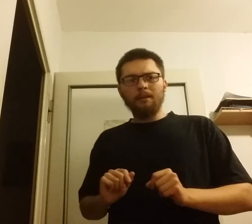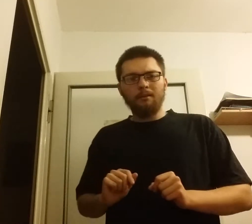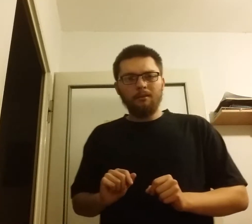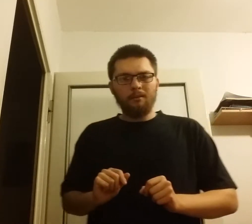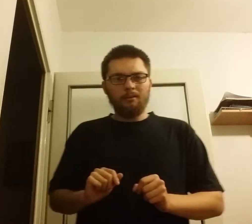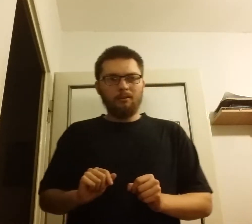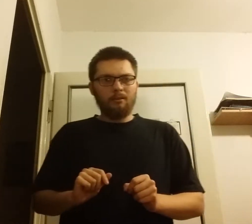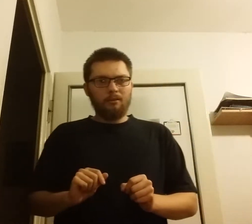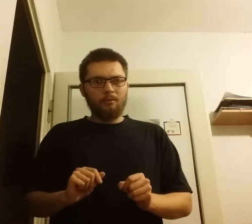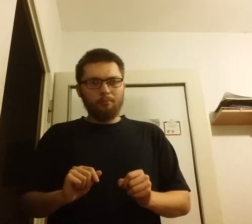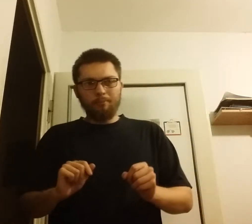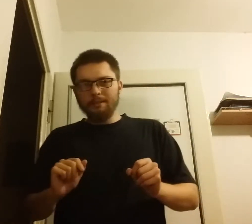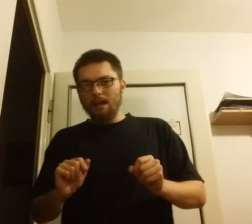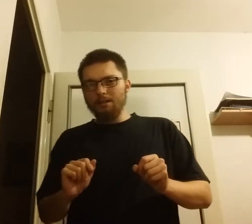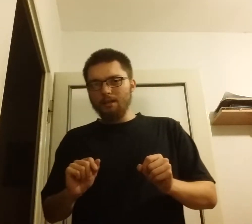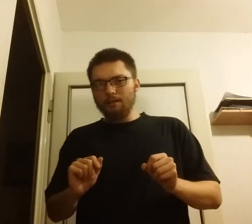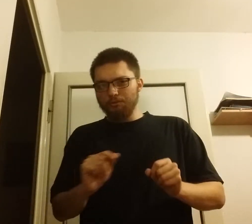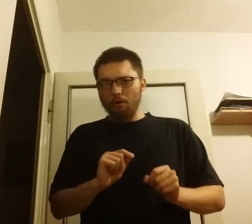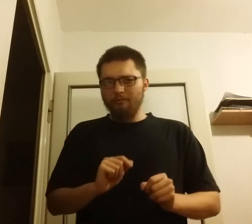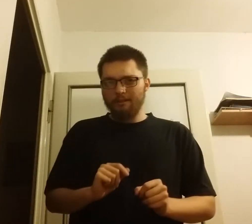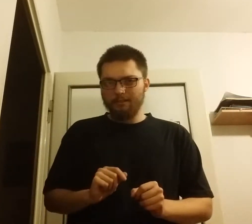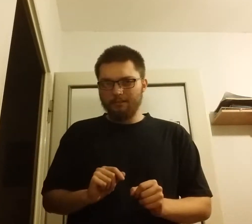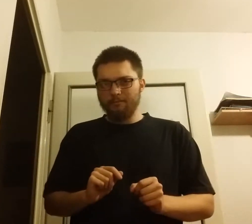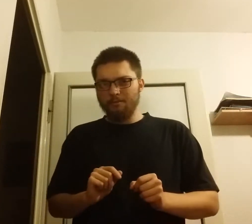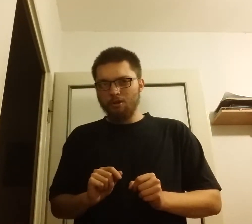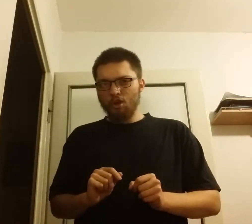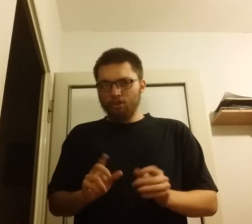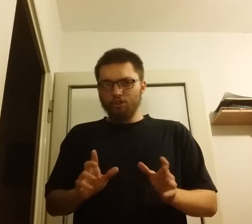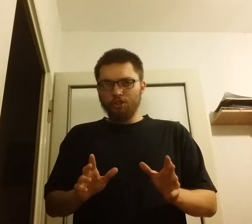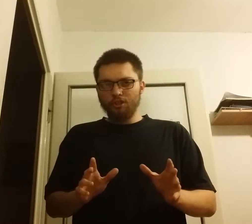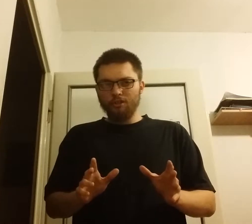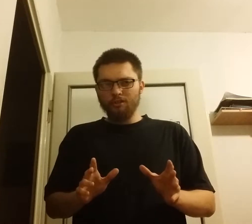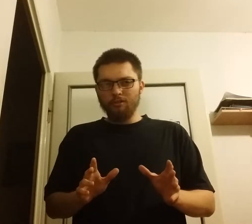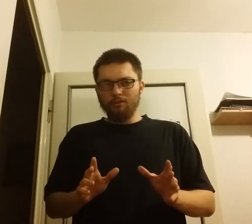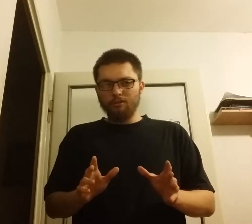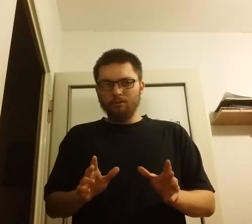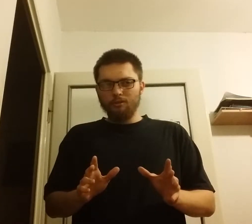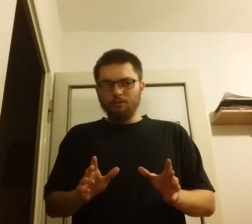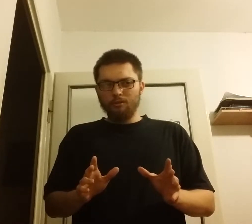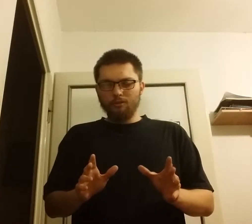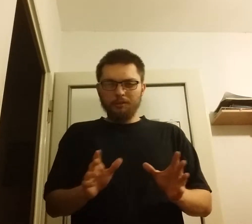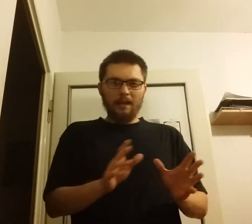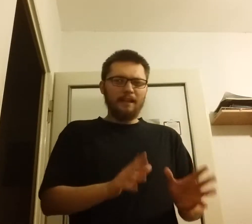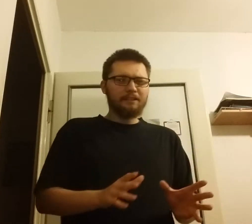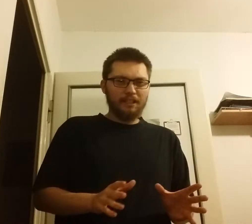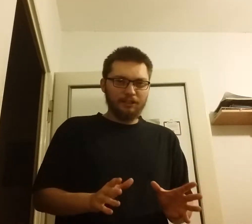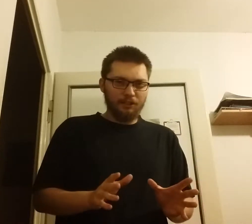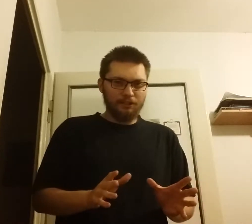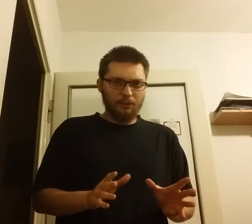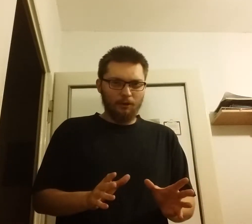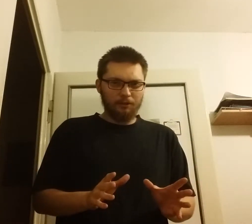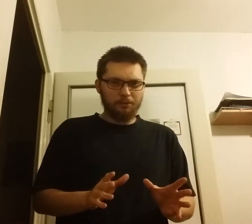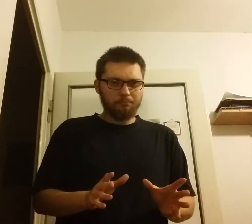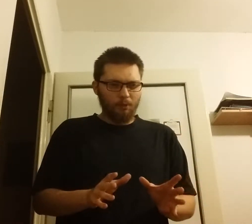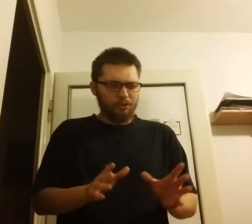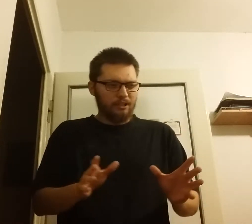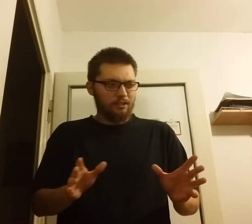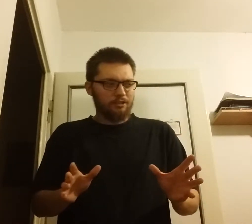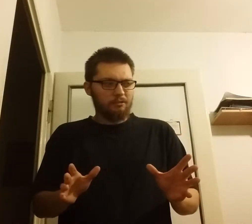pytanie do Was. Czy na lekcjach historii, bądź też